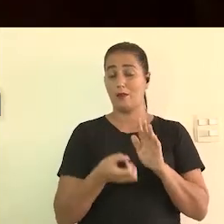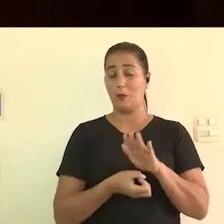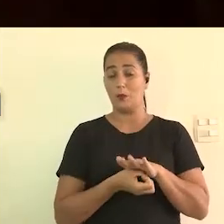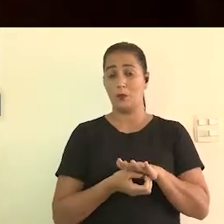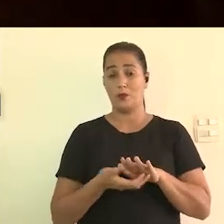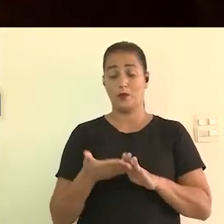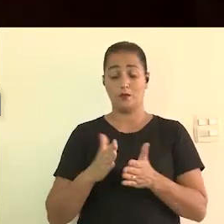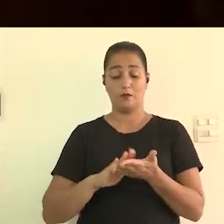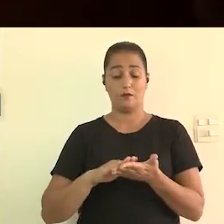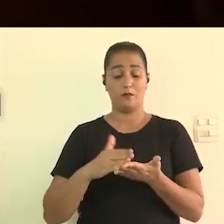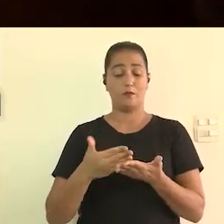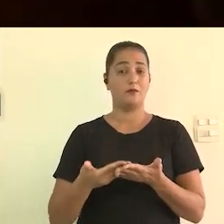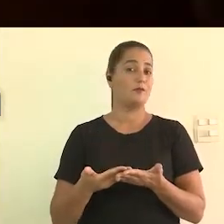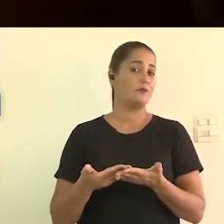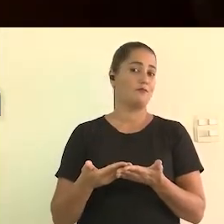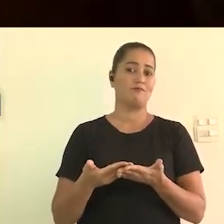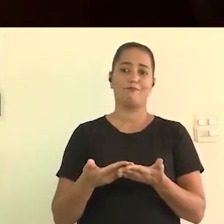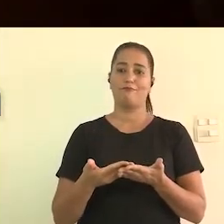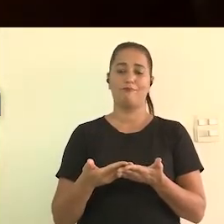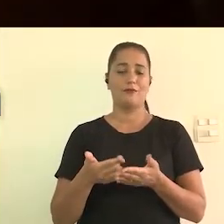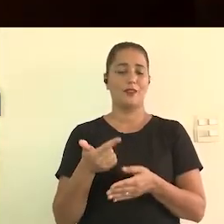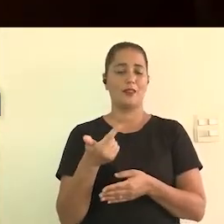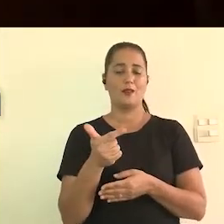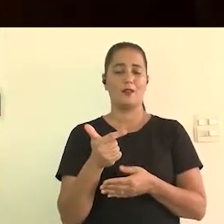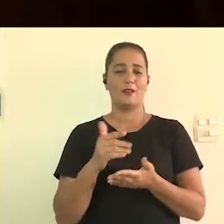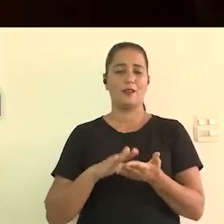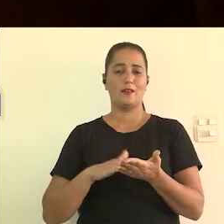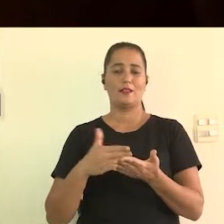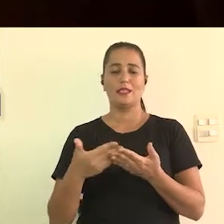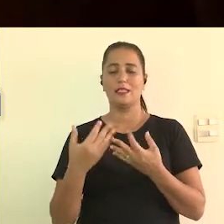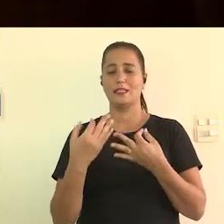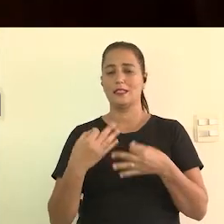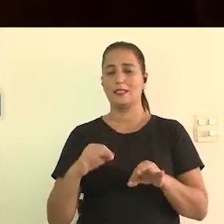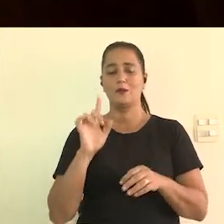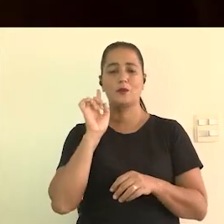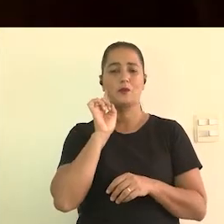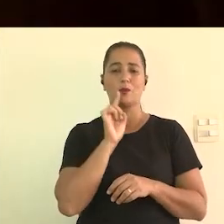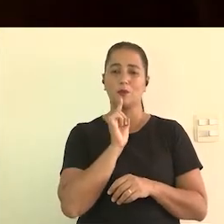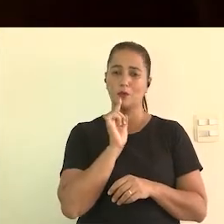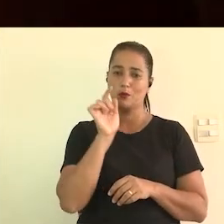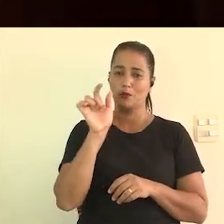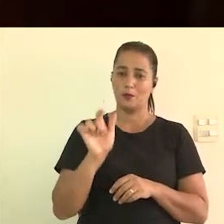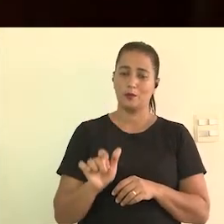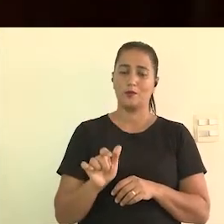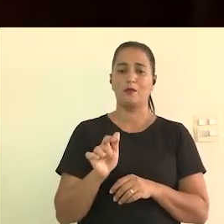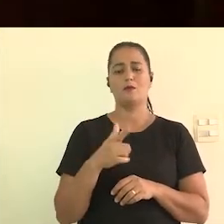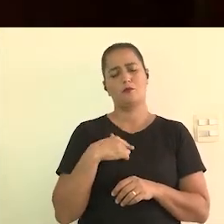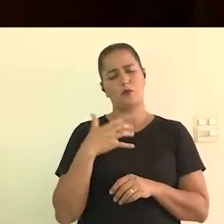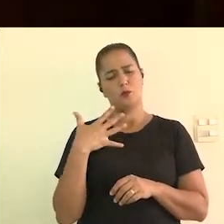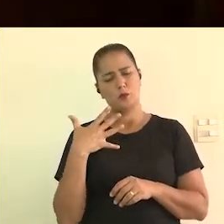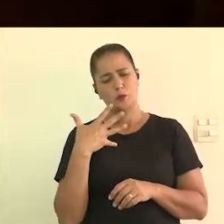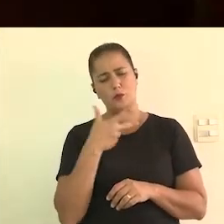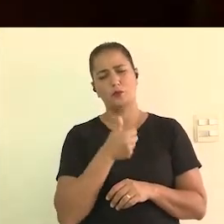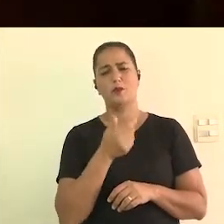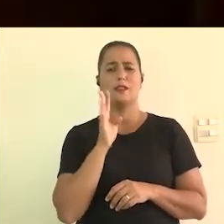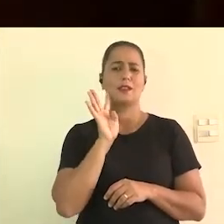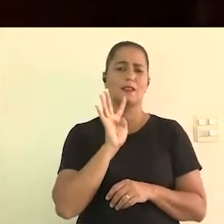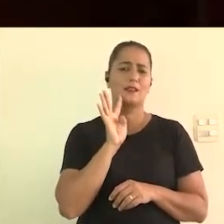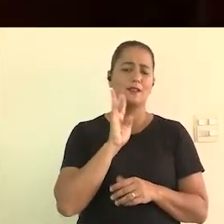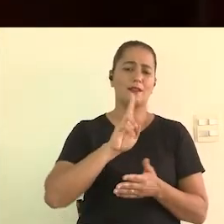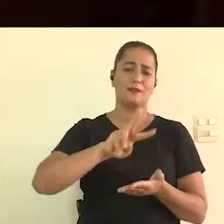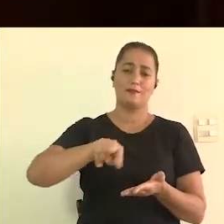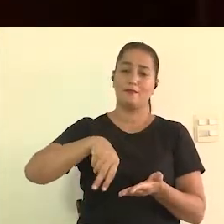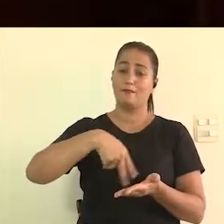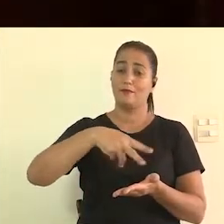esses intérpretes eles não estavam interpretando adequadamente para os surdos eles podiam ser bonitos podiam ser legais podiam